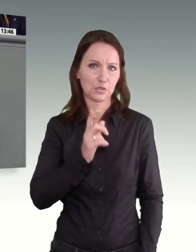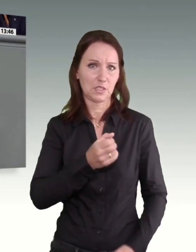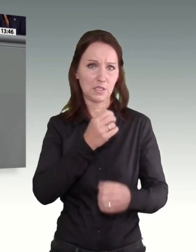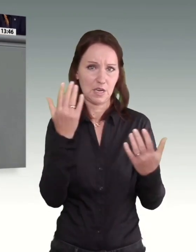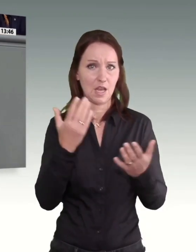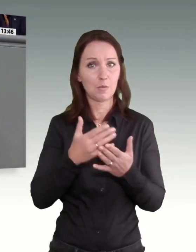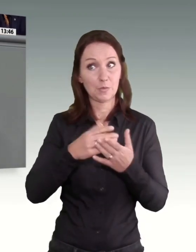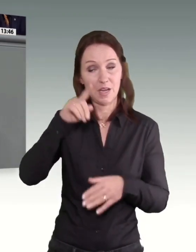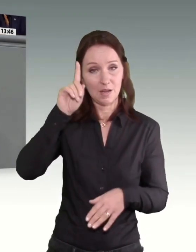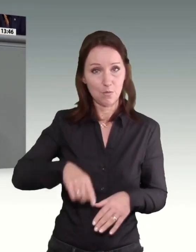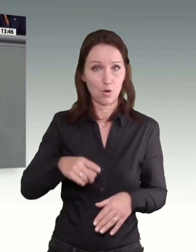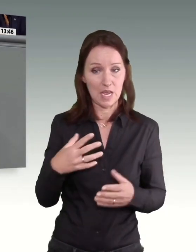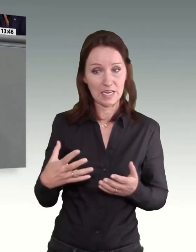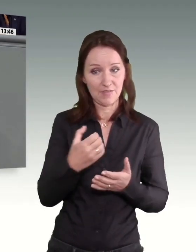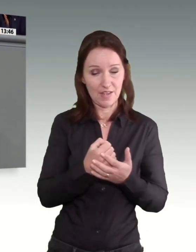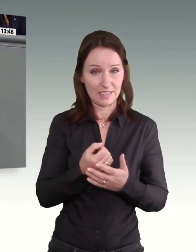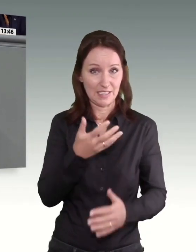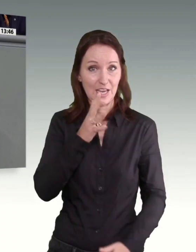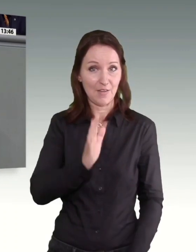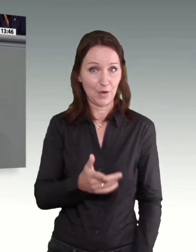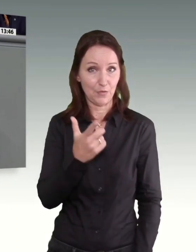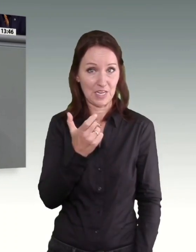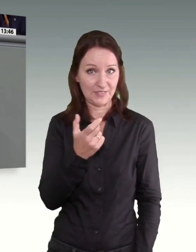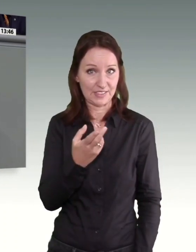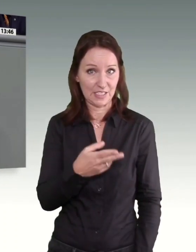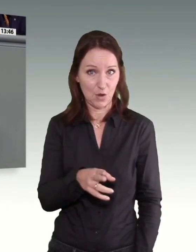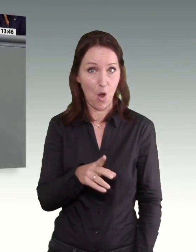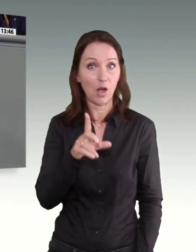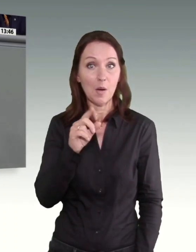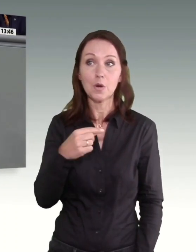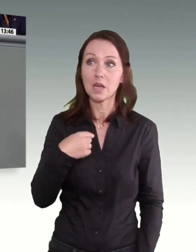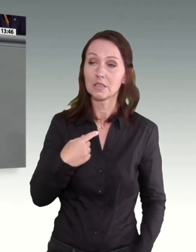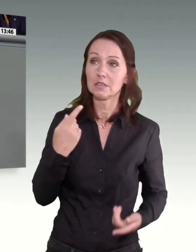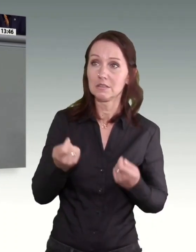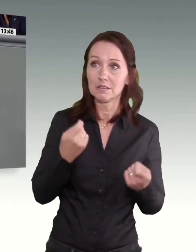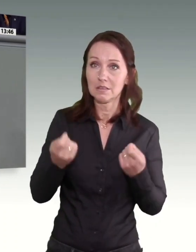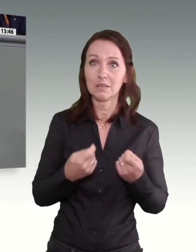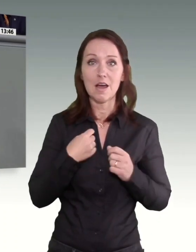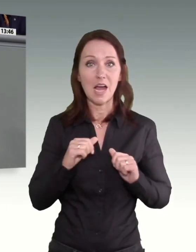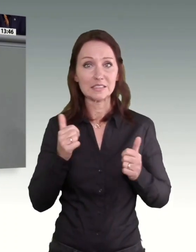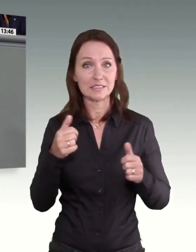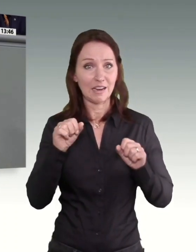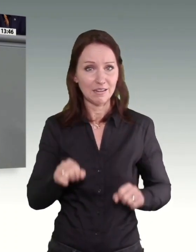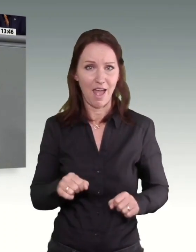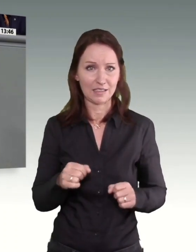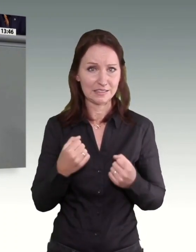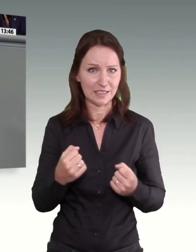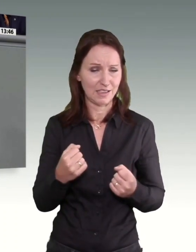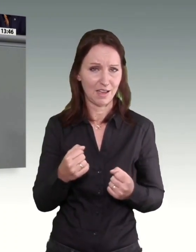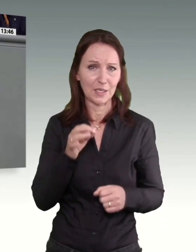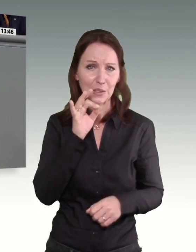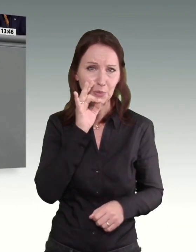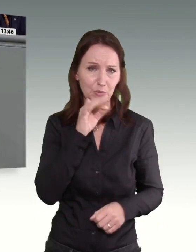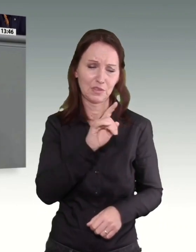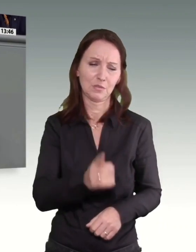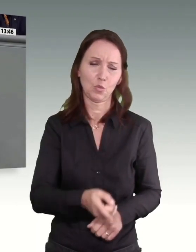Monat verdienen, dann kann das nicht existenzsichernd sein. Ganz egal, ob Sie das in einem Minijobsarbeitsverhältnis tun oder ob